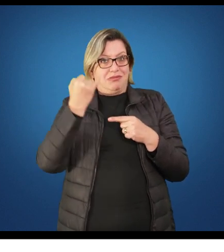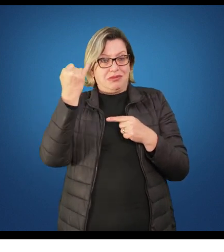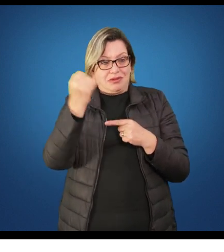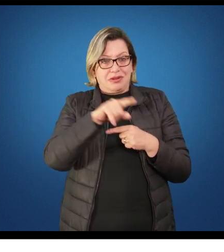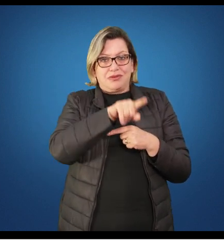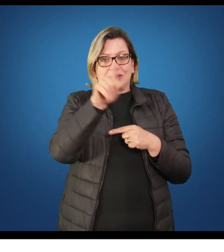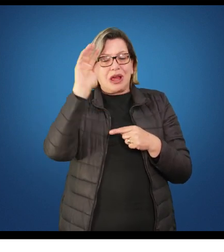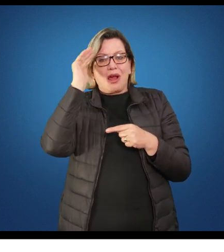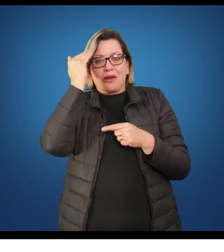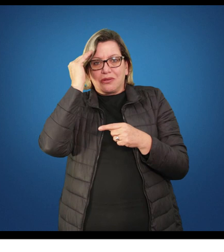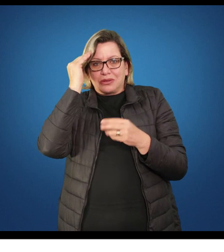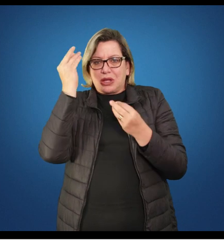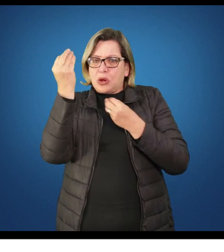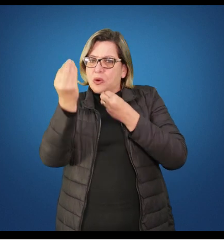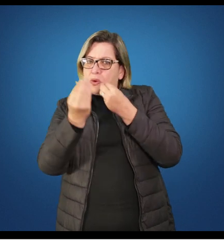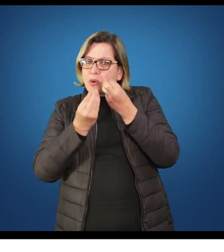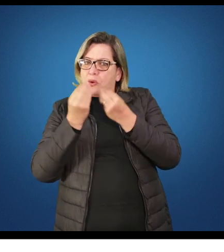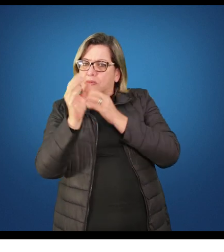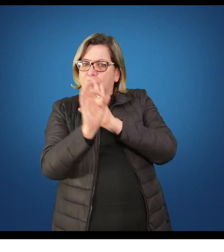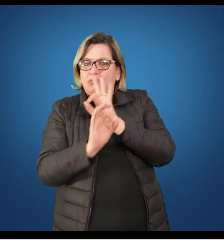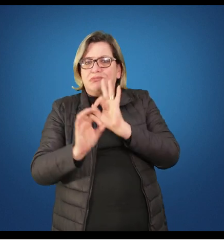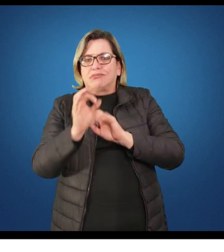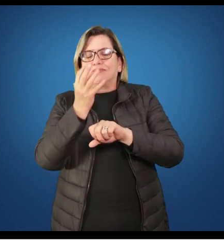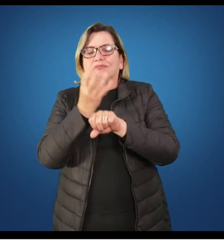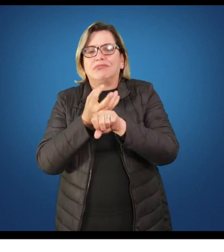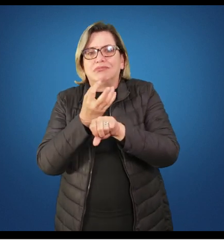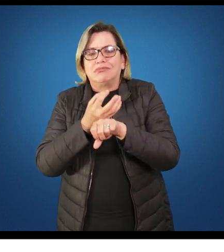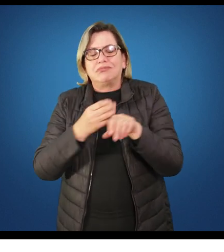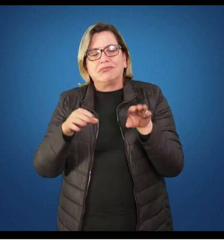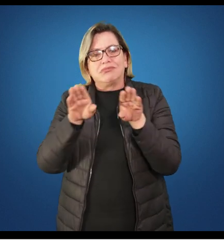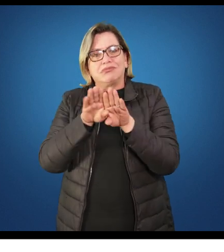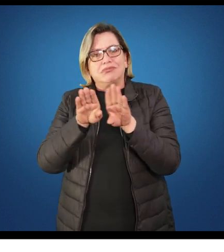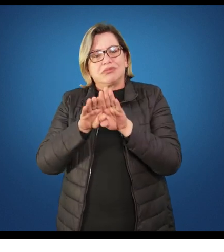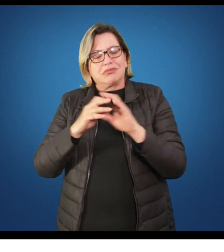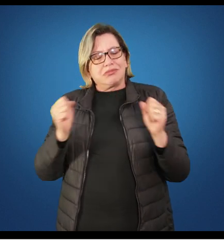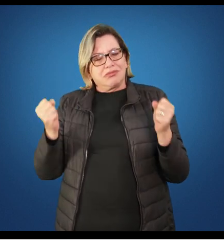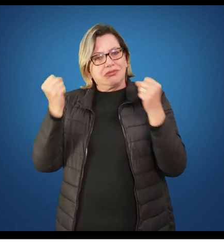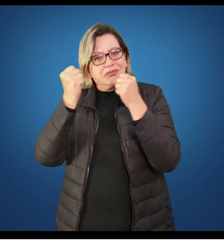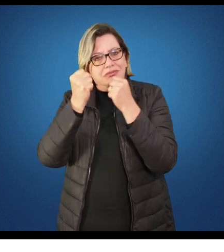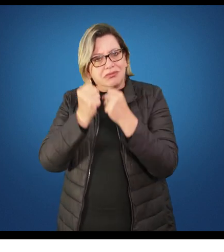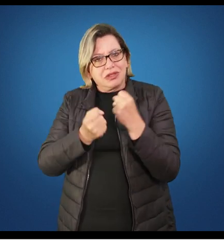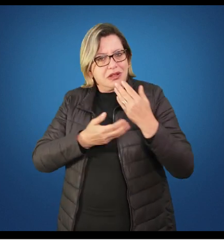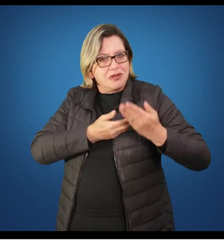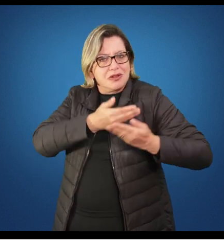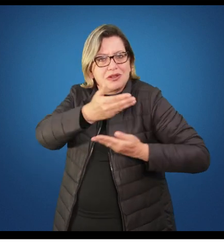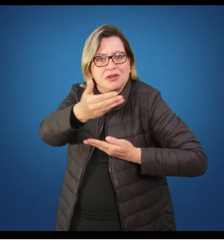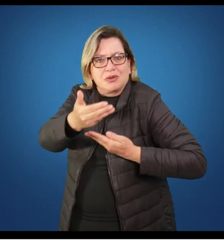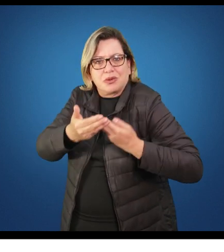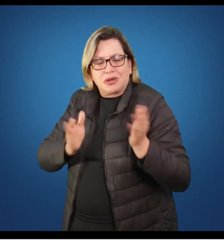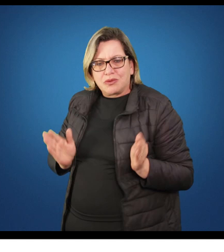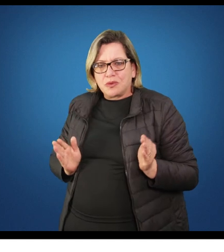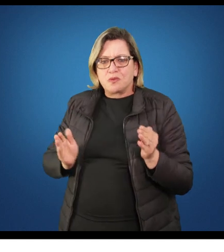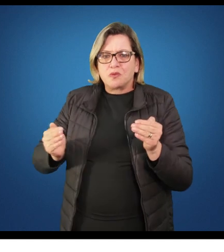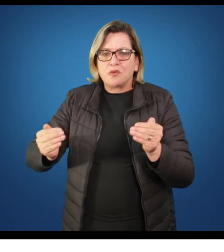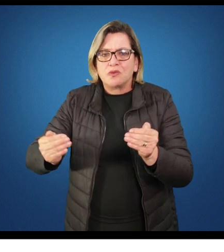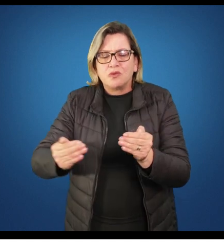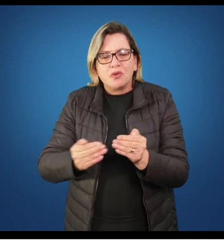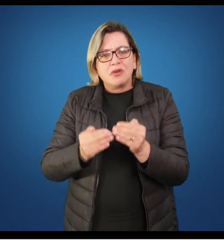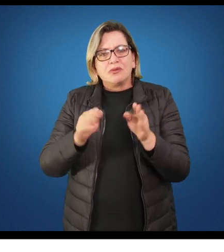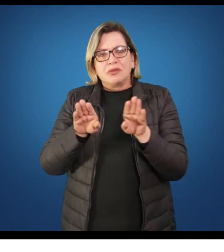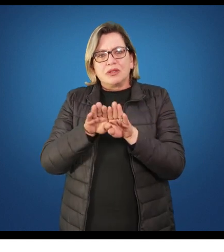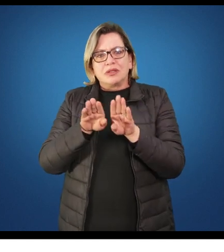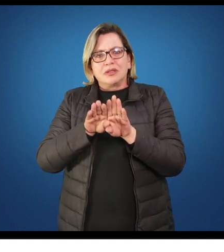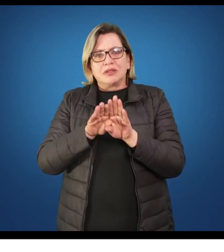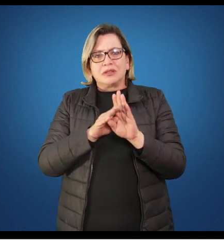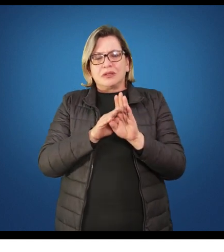processo que se pensou e se organizou a disciplina. E, ao mesmo tempo, nós podemos continuar interagindo também nos fóruns e